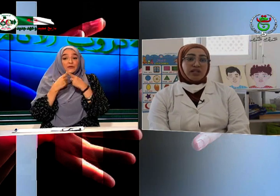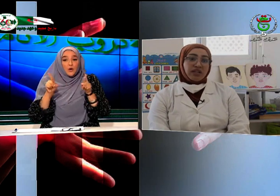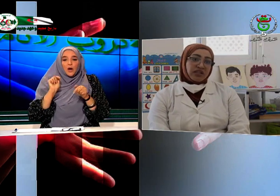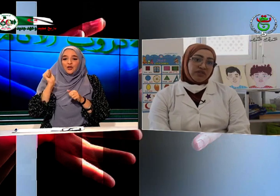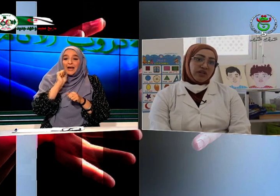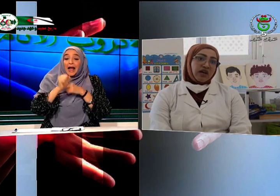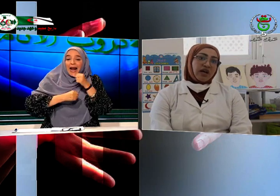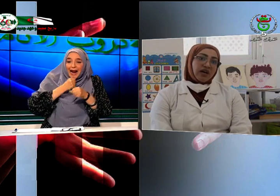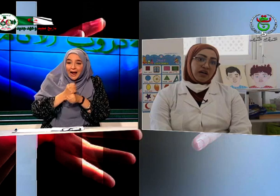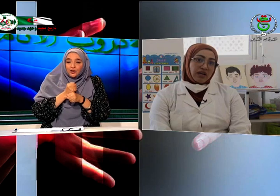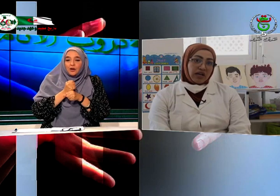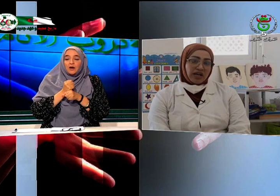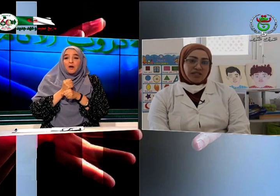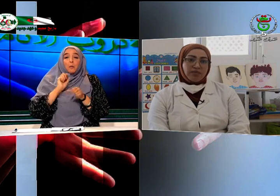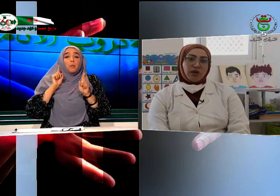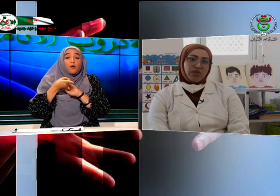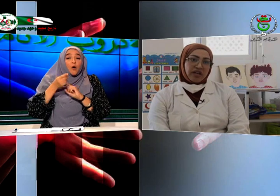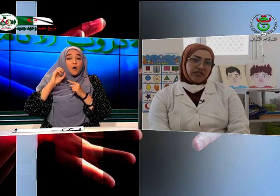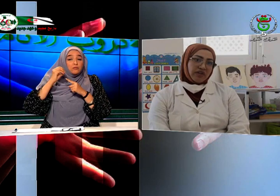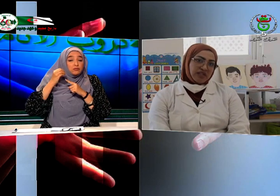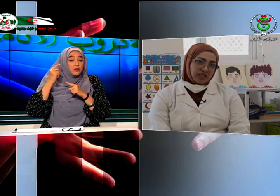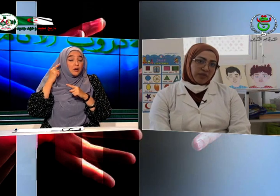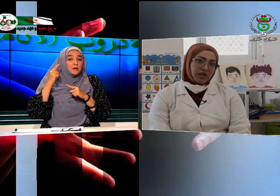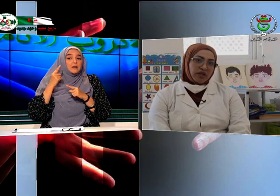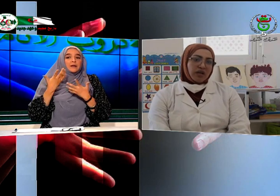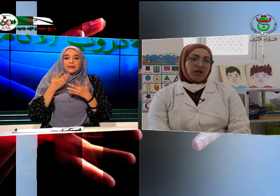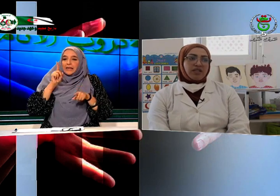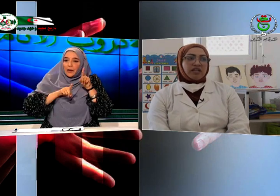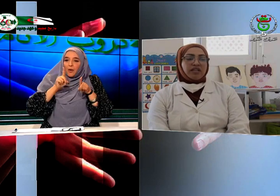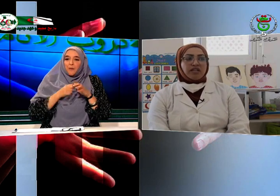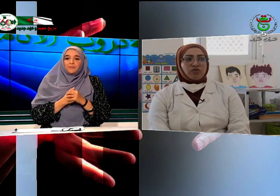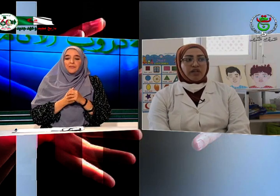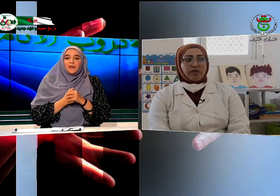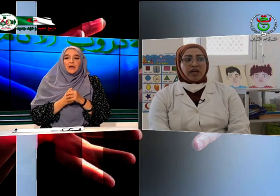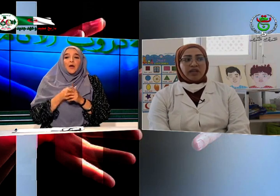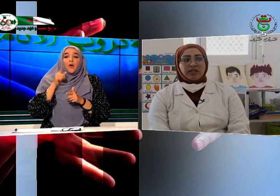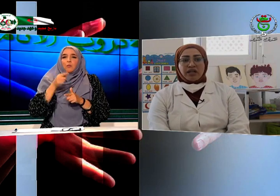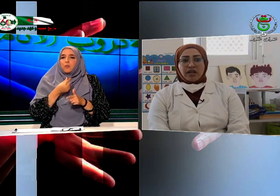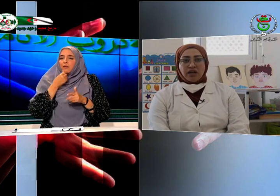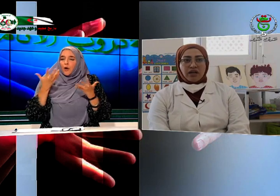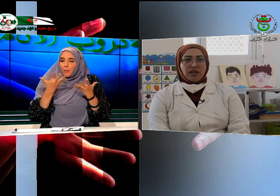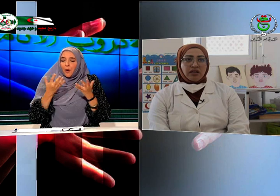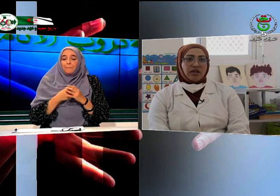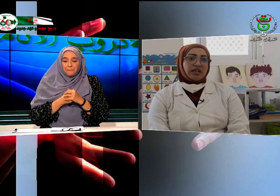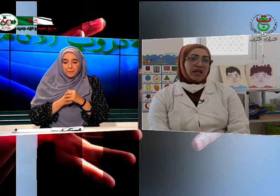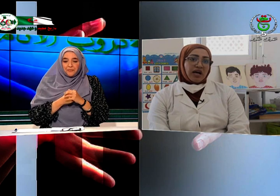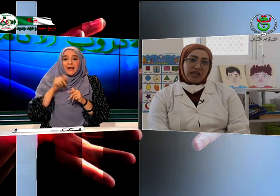الطفل الأصم أو ضعيف السمع التقنيات المستعملة عندنا القراءة على